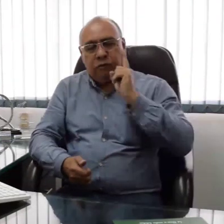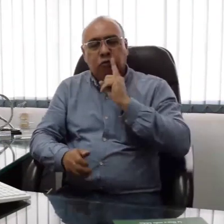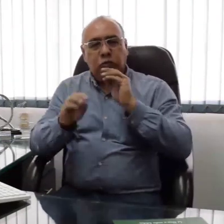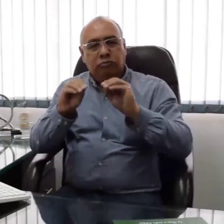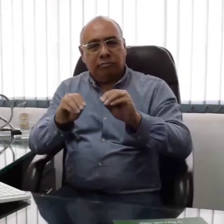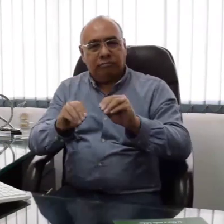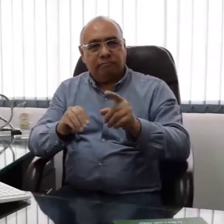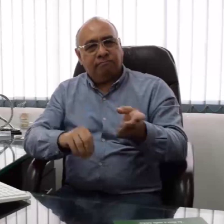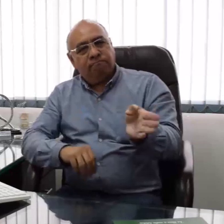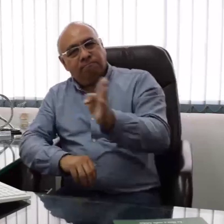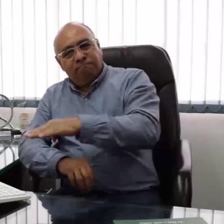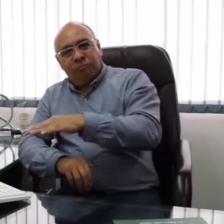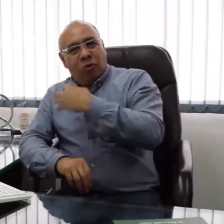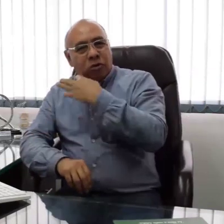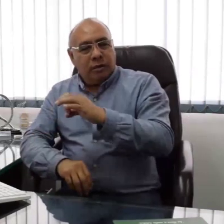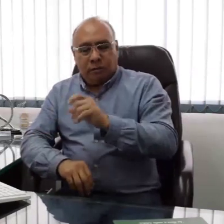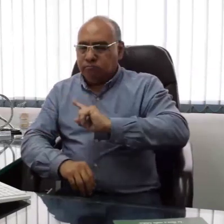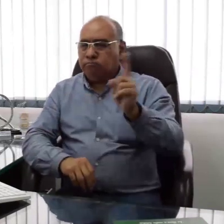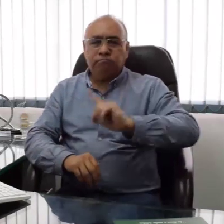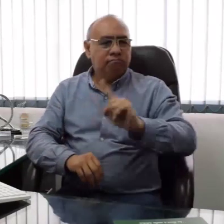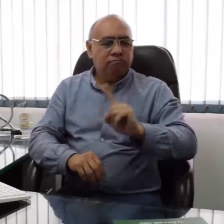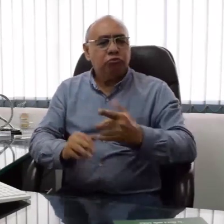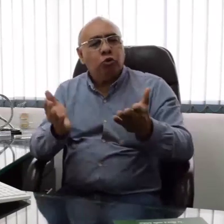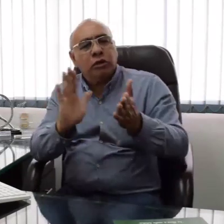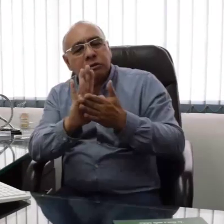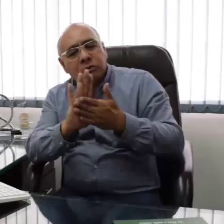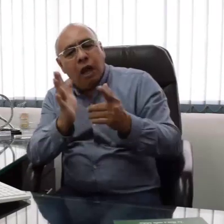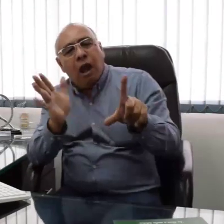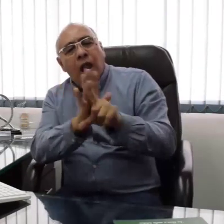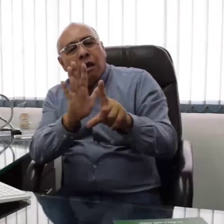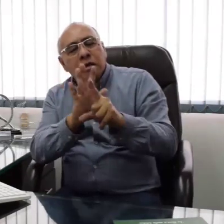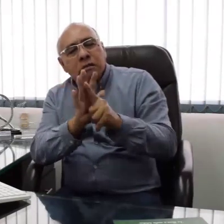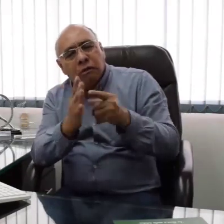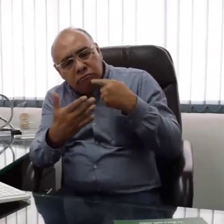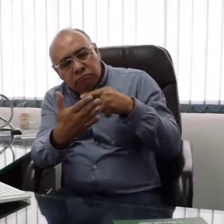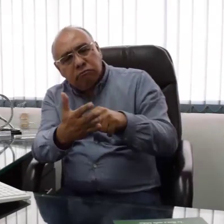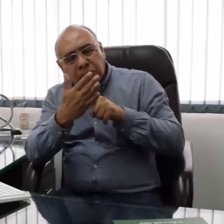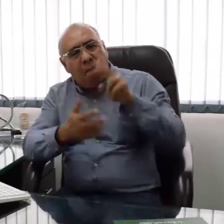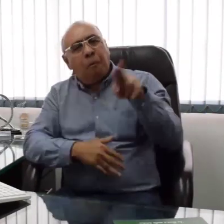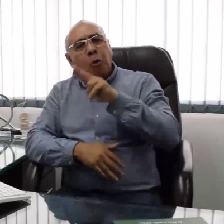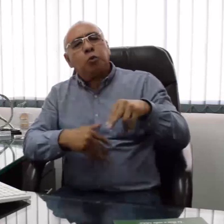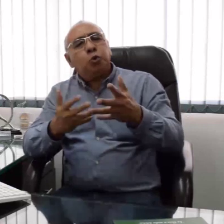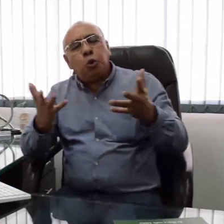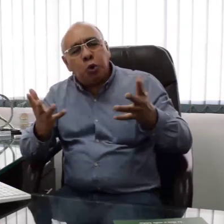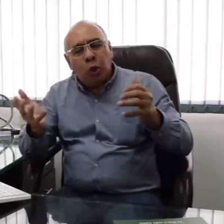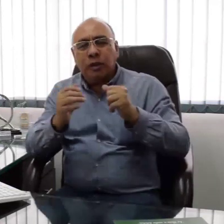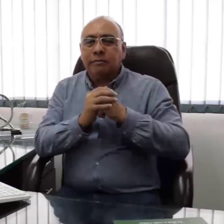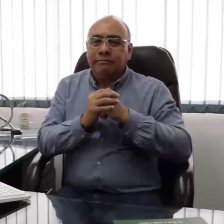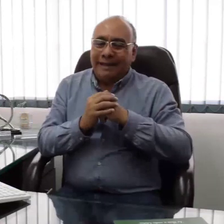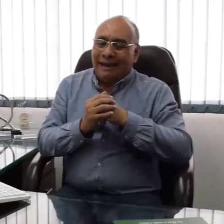sordas quienes deben enseñar la lengua de señas y otras que exigen que se les demuestre con leyes o normas que las personas oyentes no pueden enseñar esta lengua.